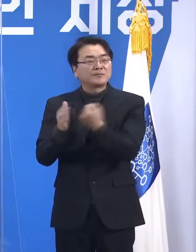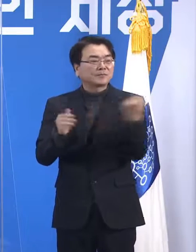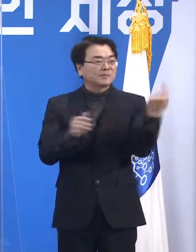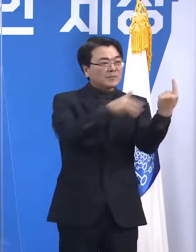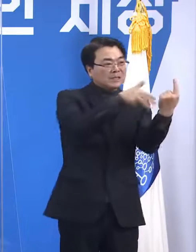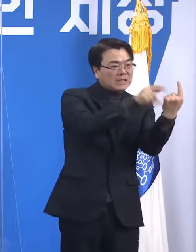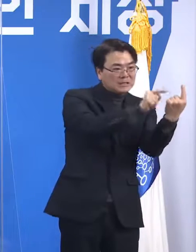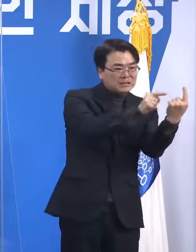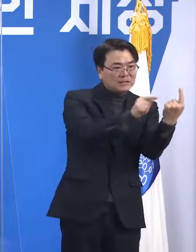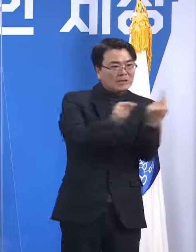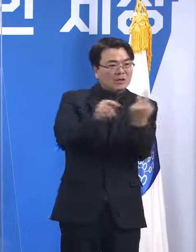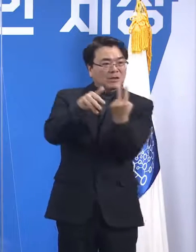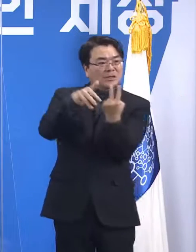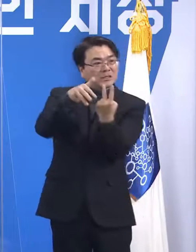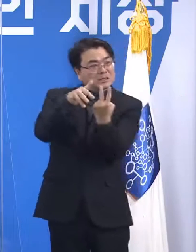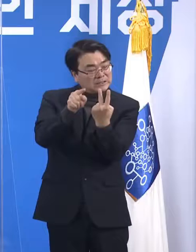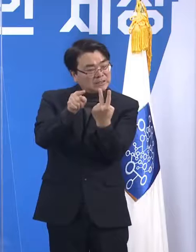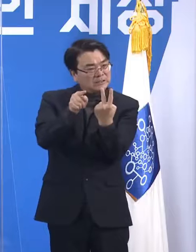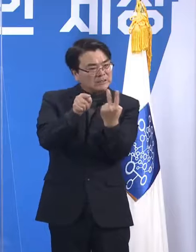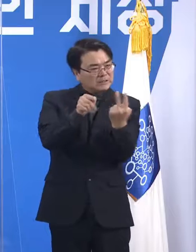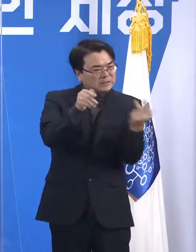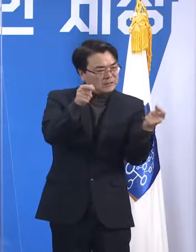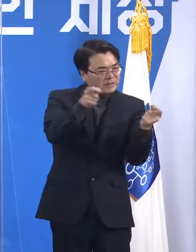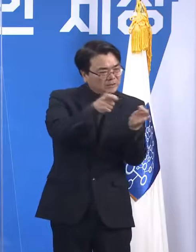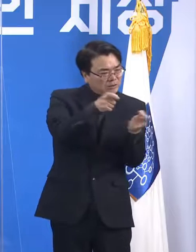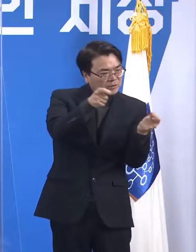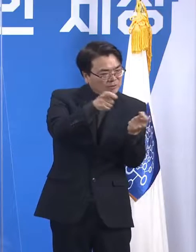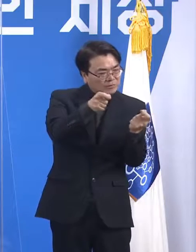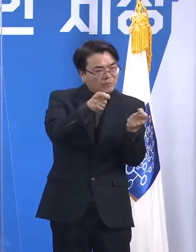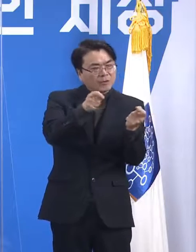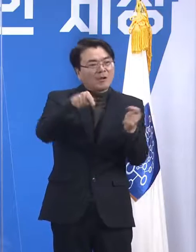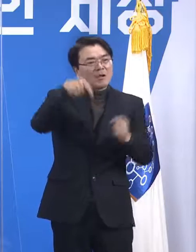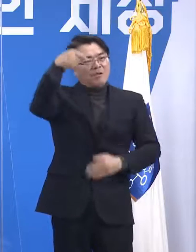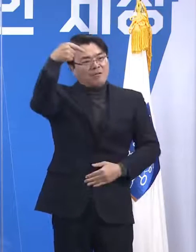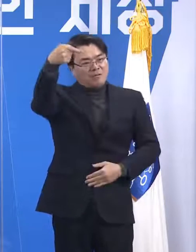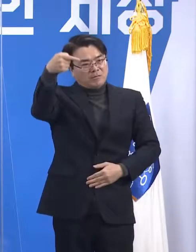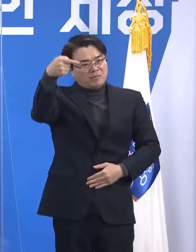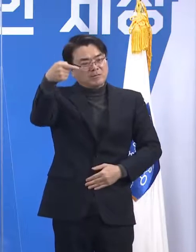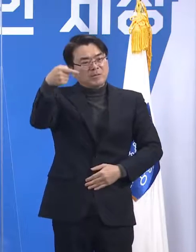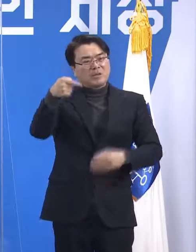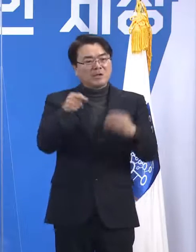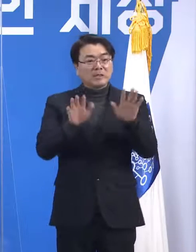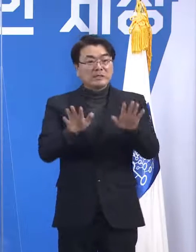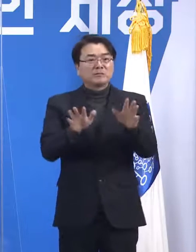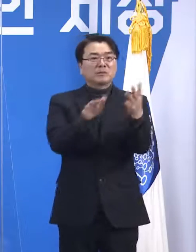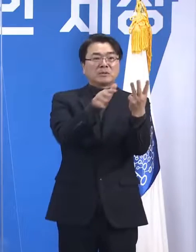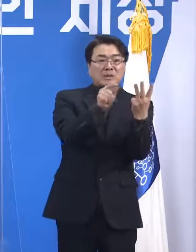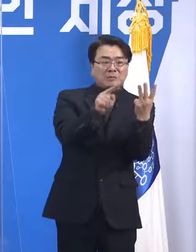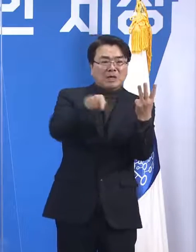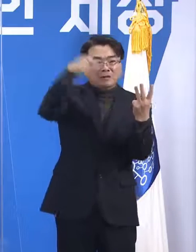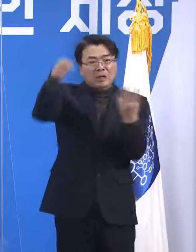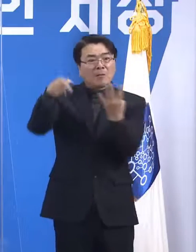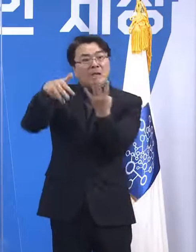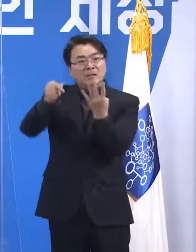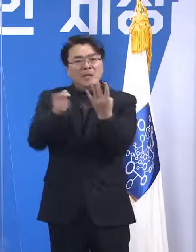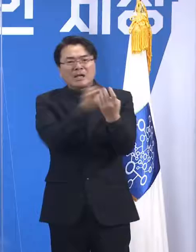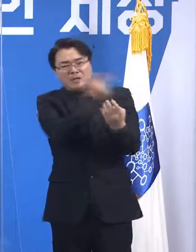2차와 3차 간격이 좁아지고 있는데 3차와 다음에 올 4차의 간격은 더 좁아질 가능성이 있습니다.